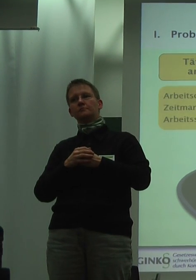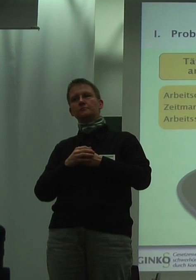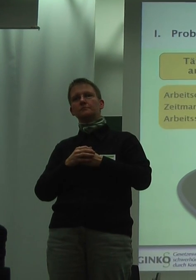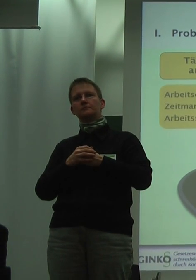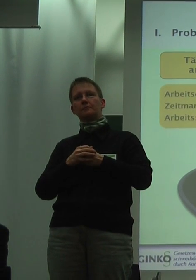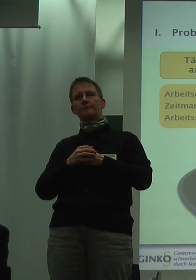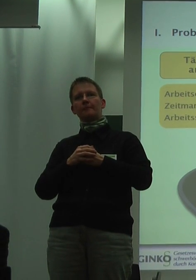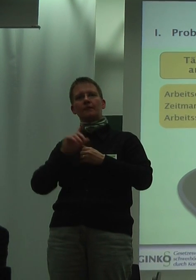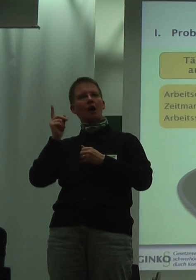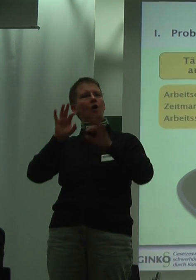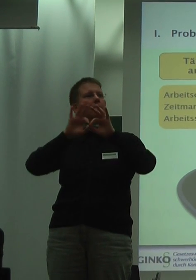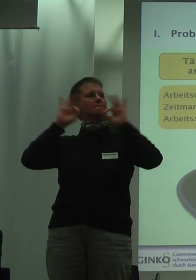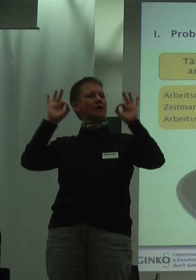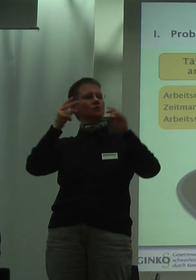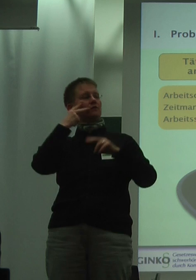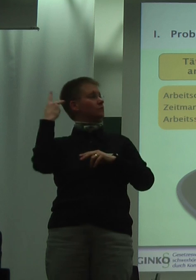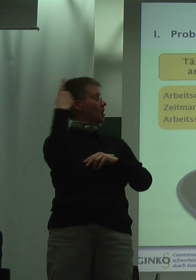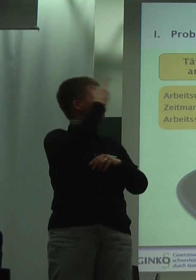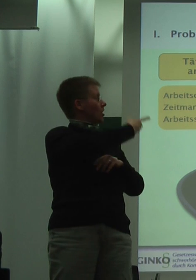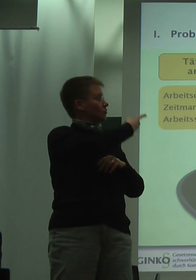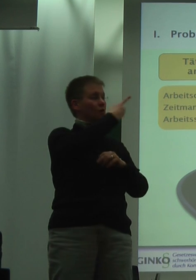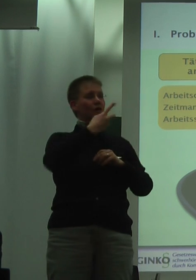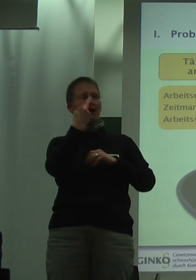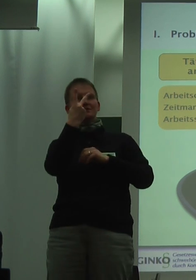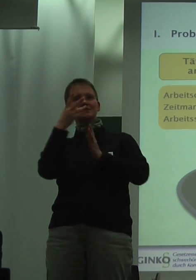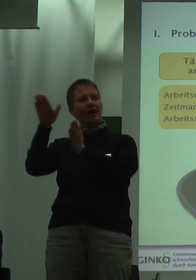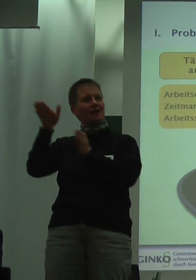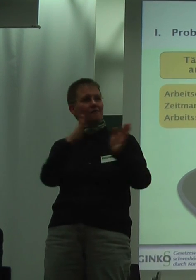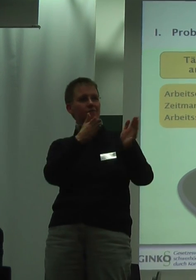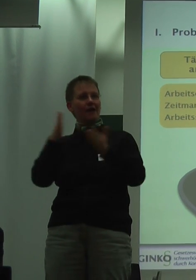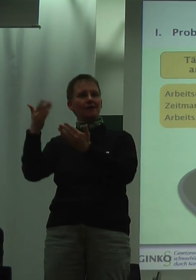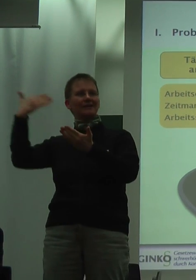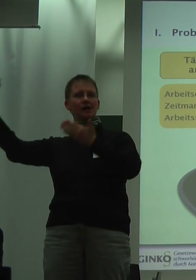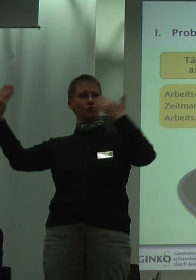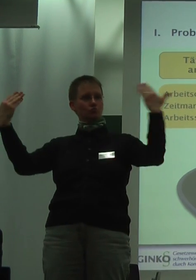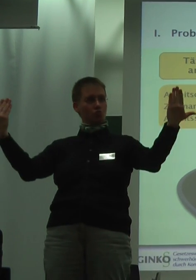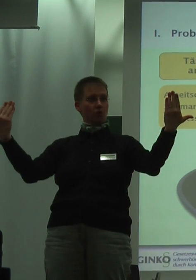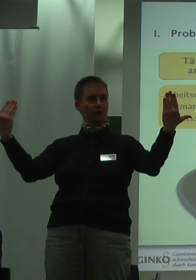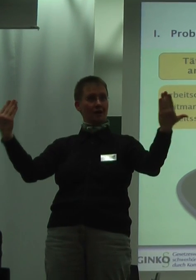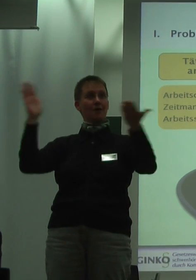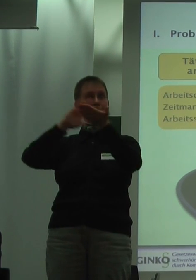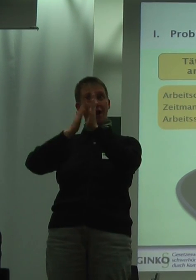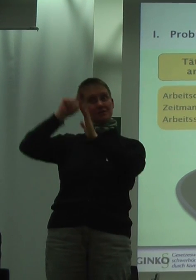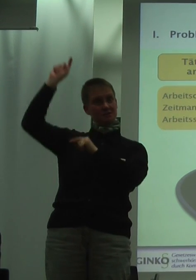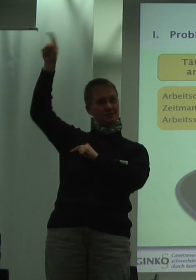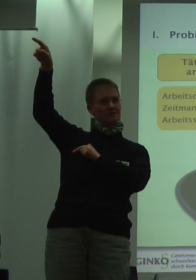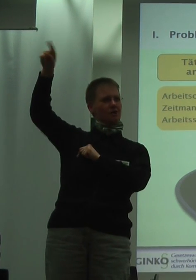wir hier zur besseren Veranschaulichung diese beiden Strategien die überstellen, so werden diese in der Praxis doch häufig in